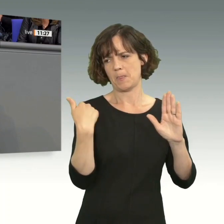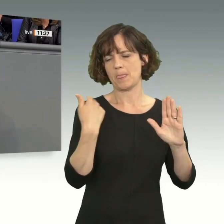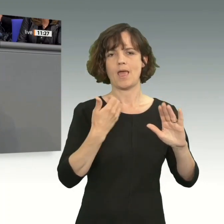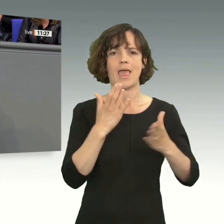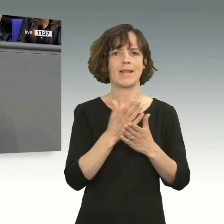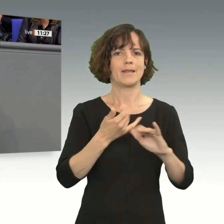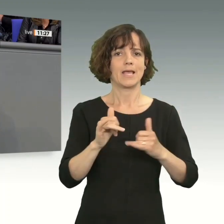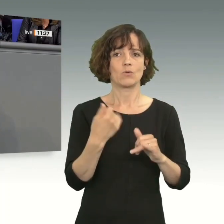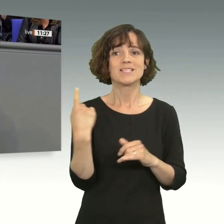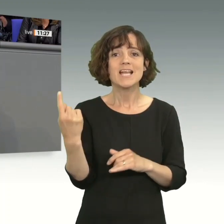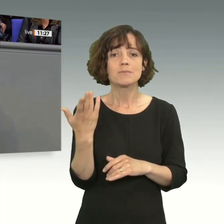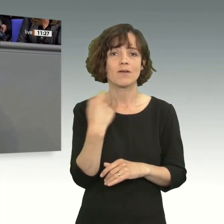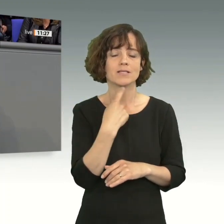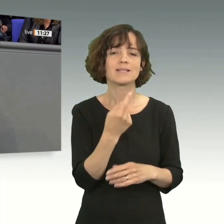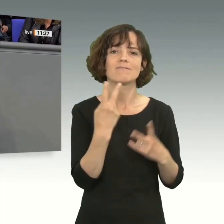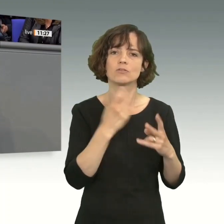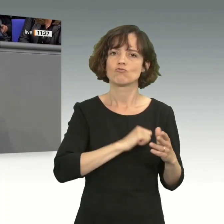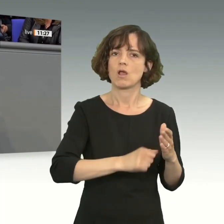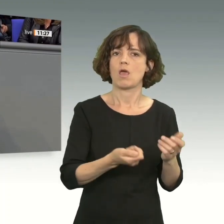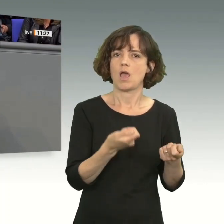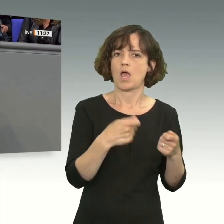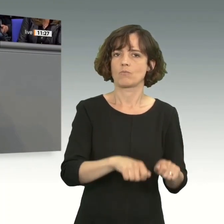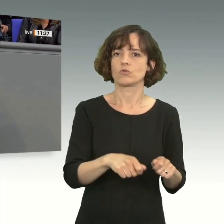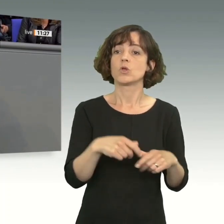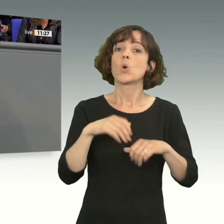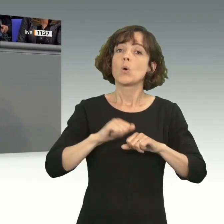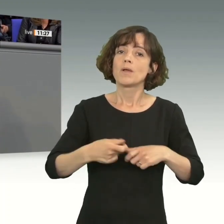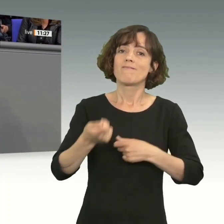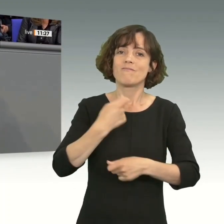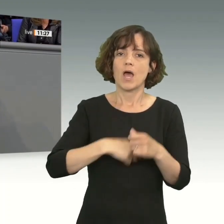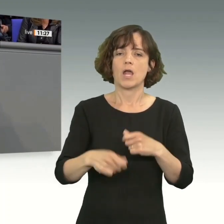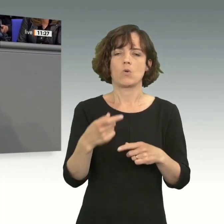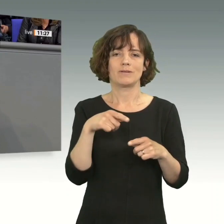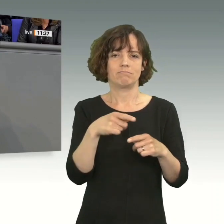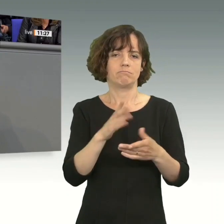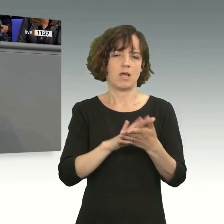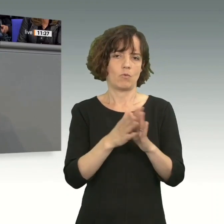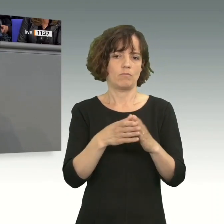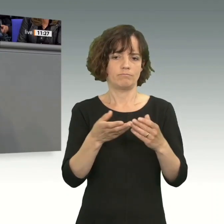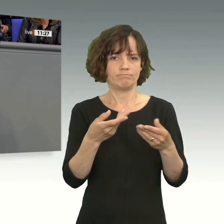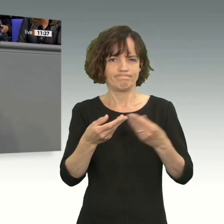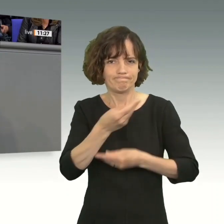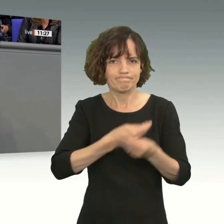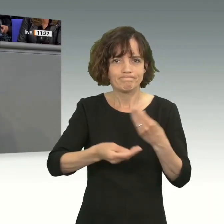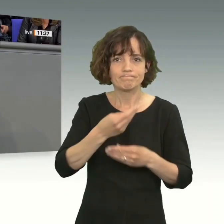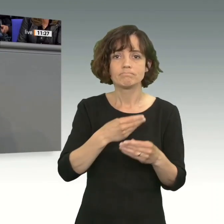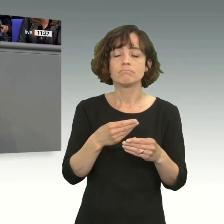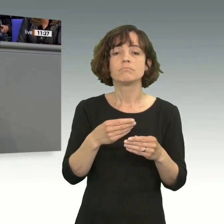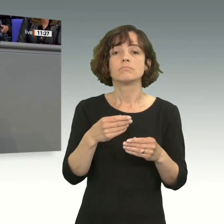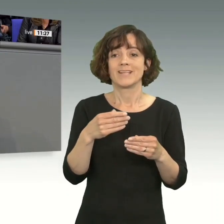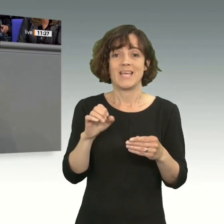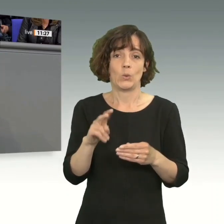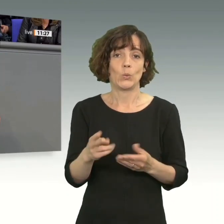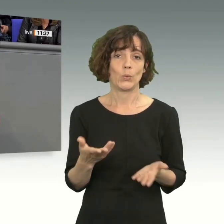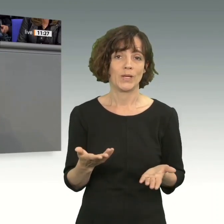schnellen Abschlusses betont. Die Kompetenz zur Verhandlung und Abschluss des Handelsabkommens liegt ausschließlich bei der Europäischen